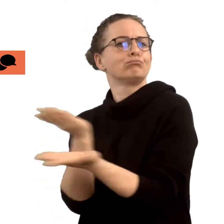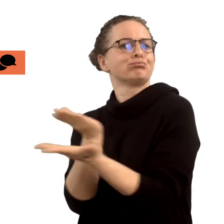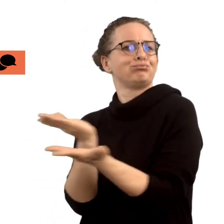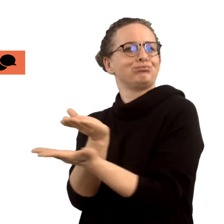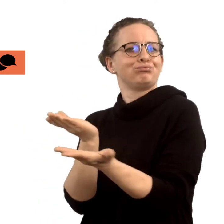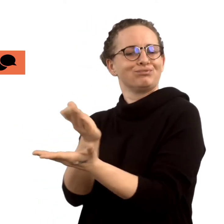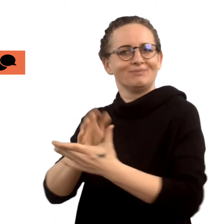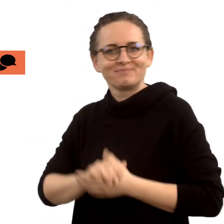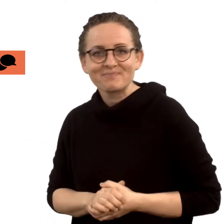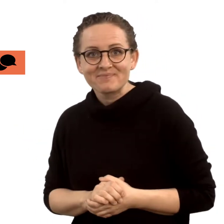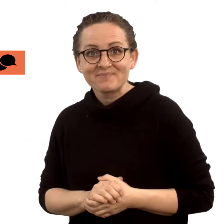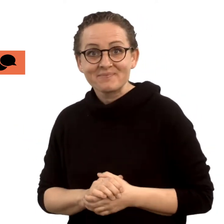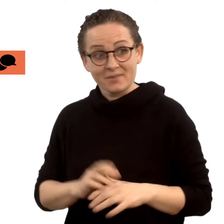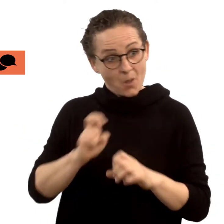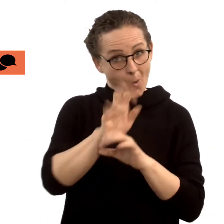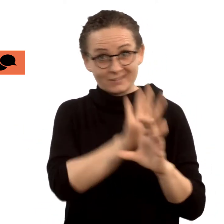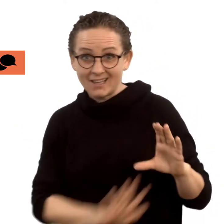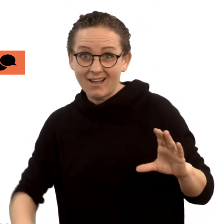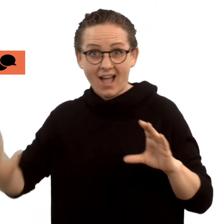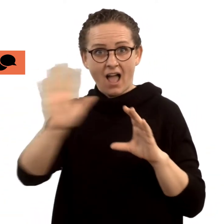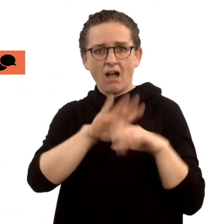zum Beispiel per E-Mail oder Chat.